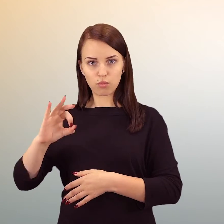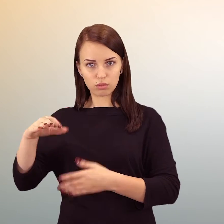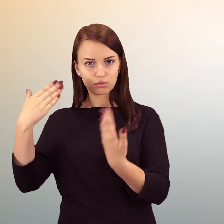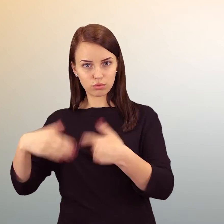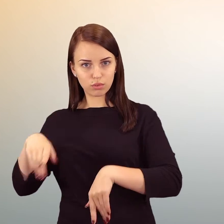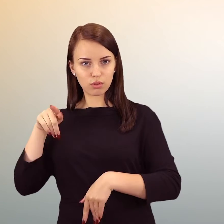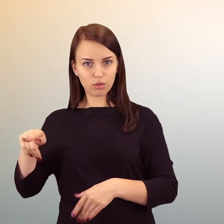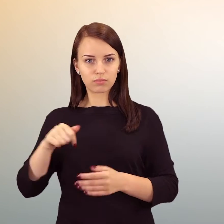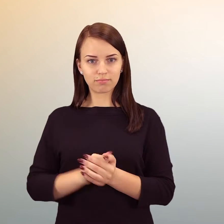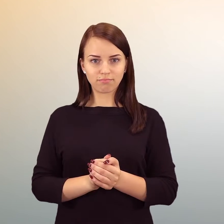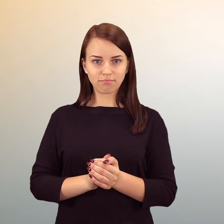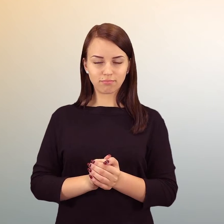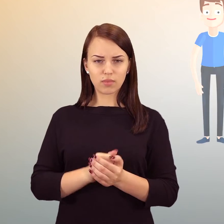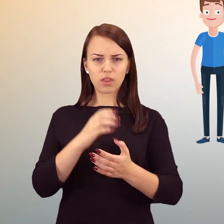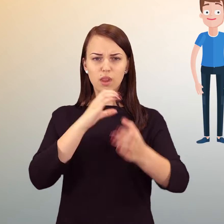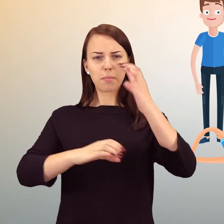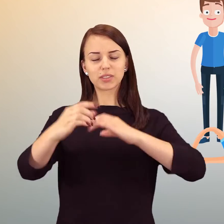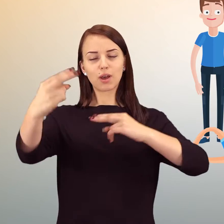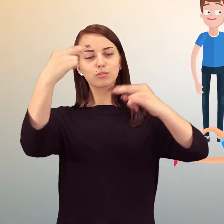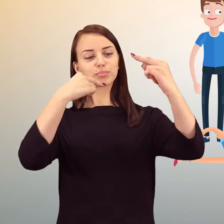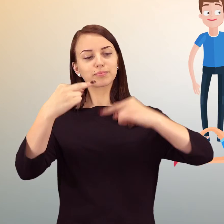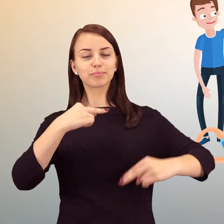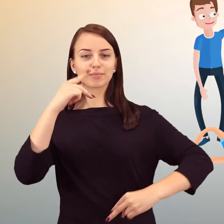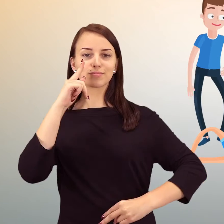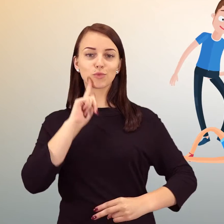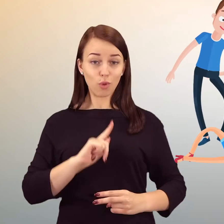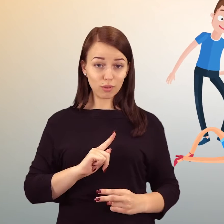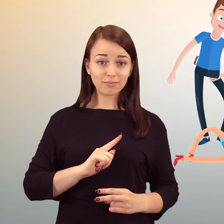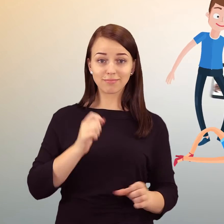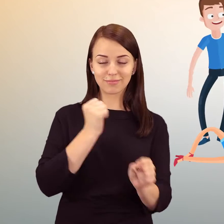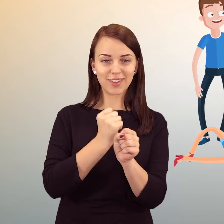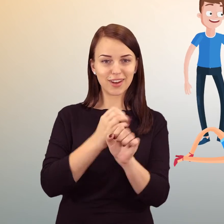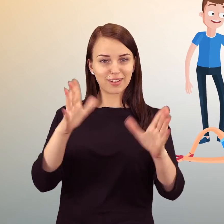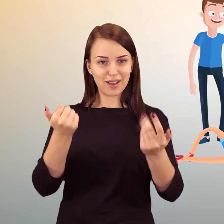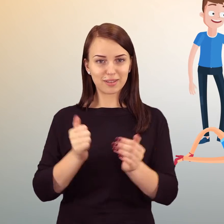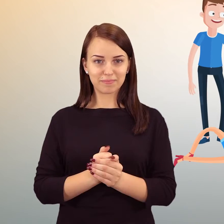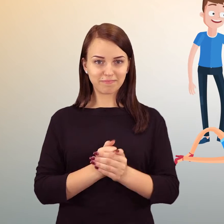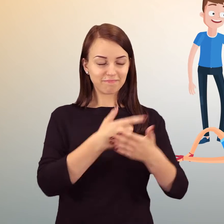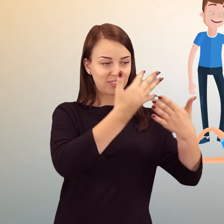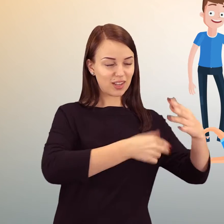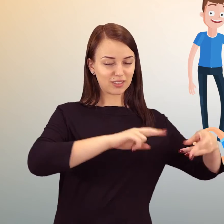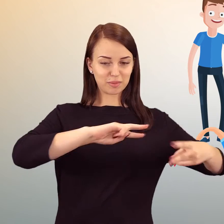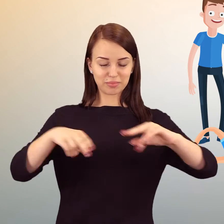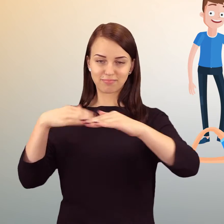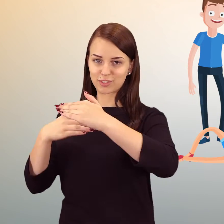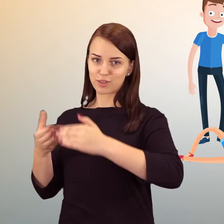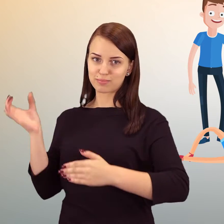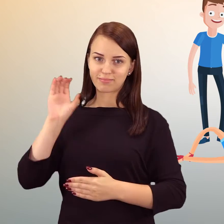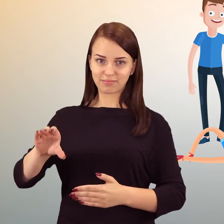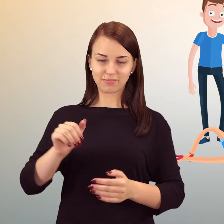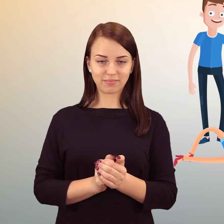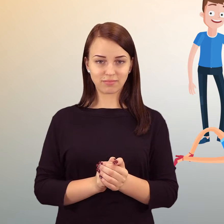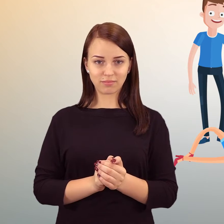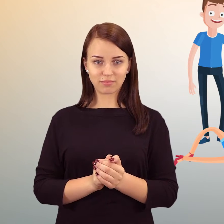ir šis kiekis auga. Dabar tikrai verta optimizuoti savo turinį per vaizdo įrašą, jeigu norite pasiekti